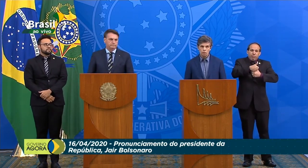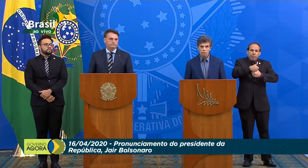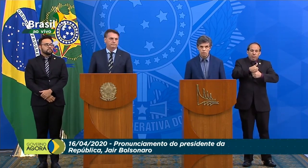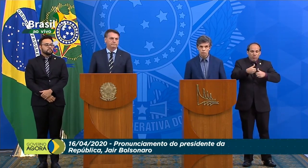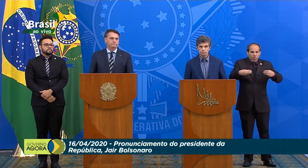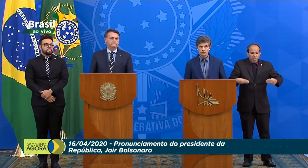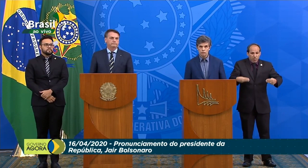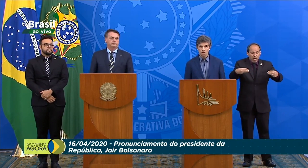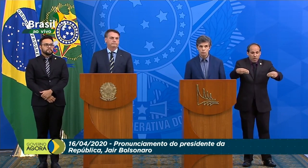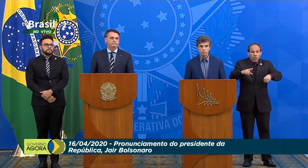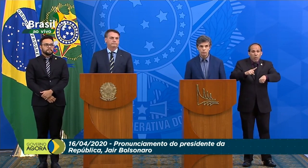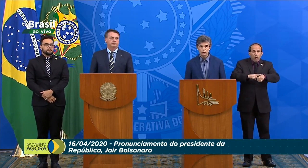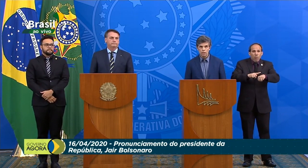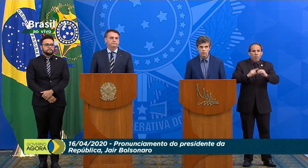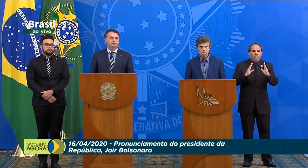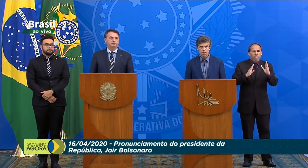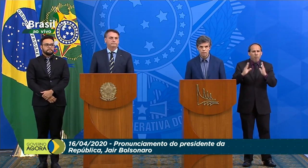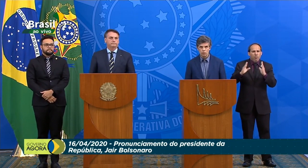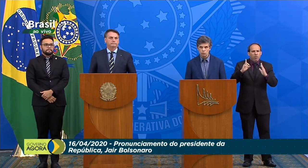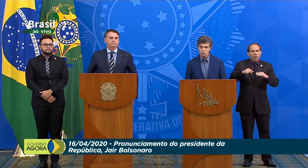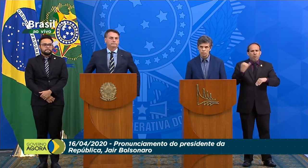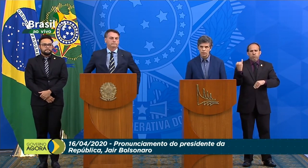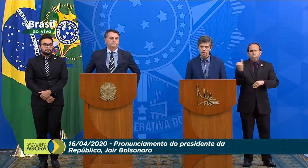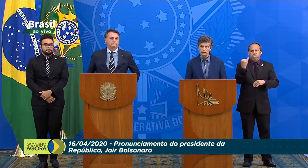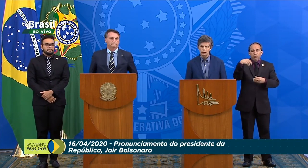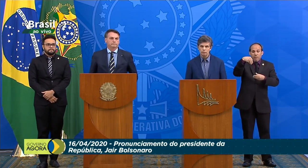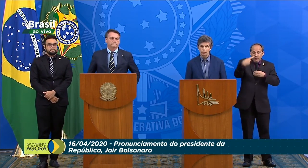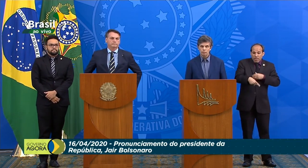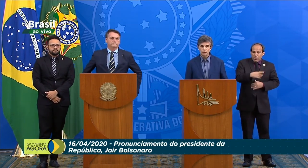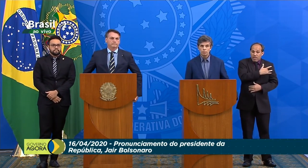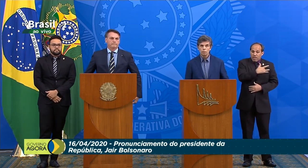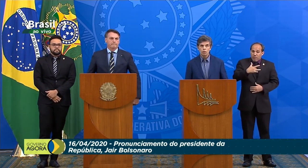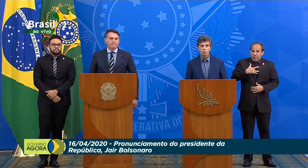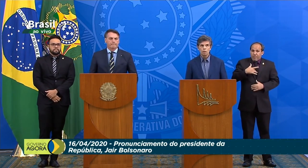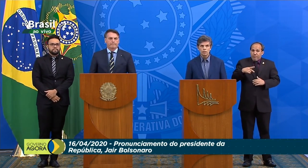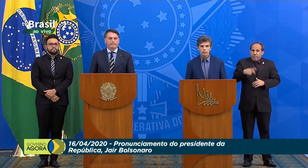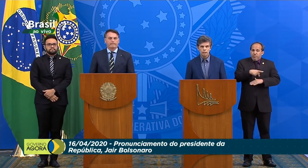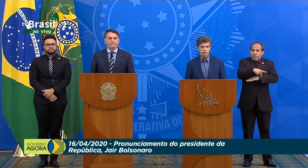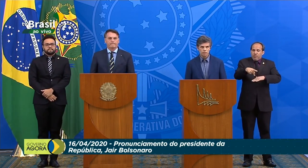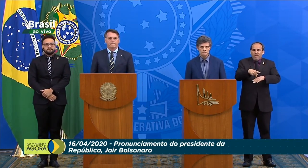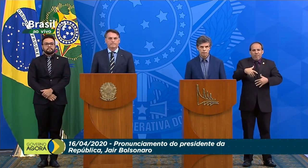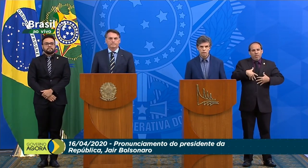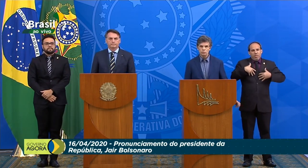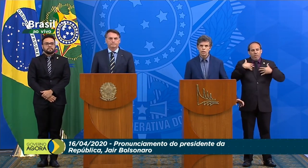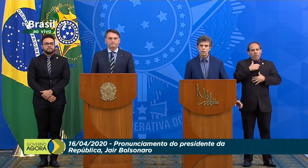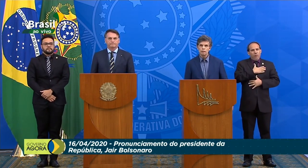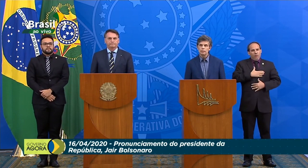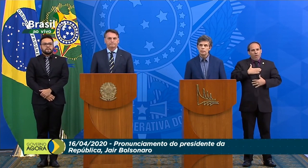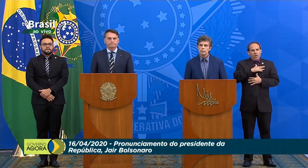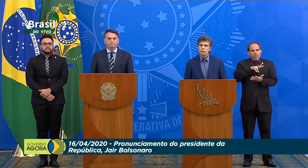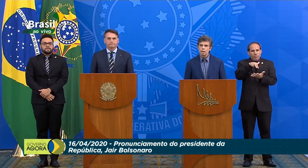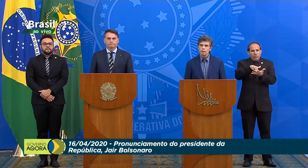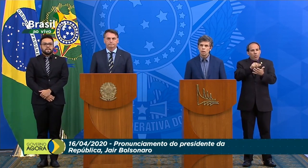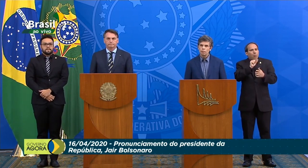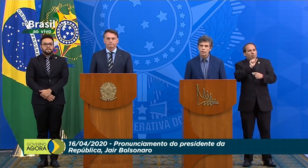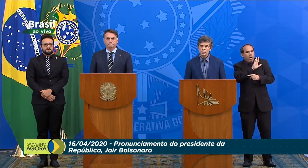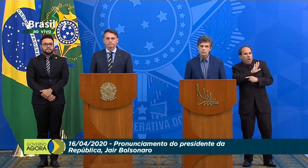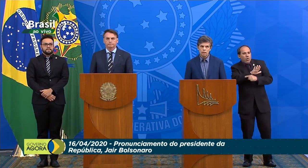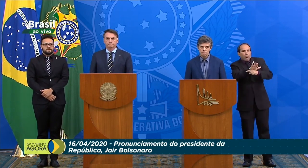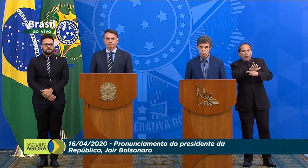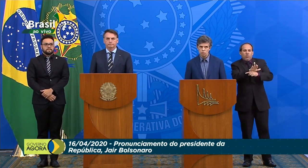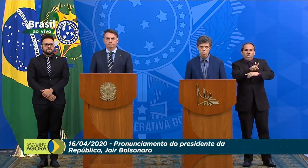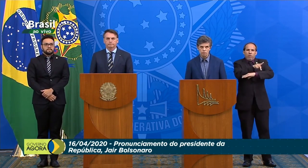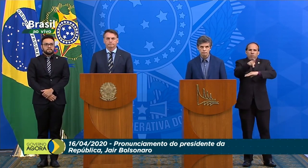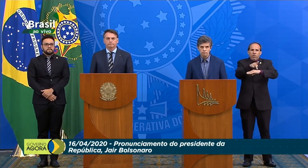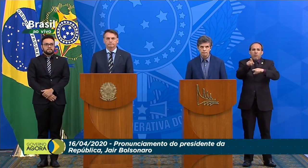ministério num momento tão importante da saúde no país. Para mim, é uma honra estar aqui para ajudar o